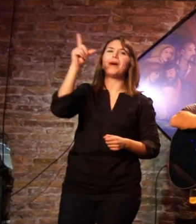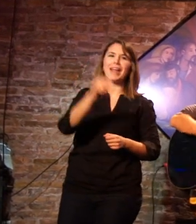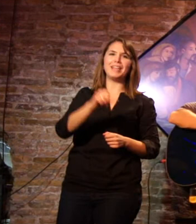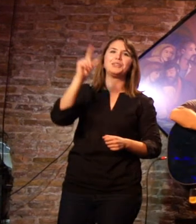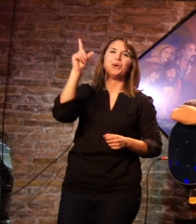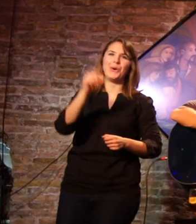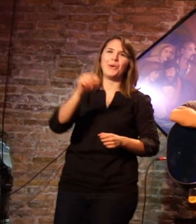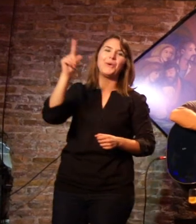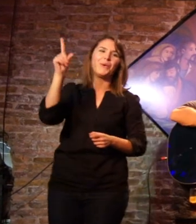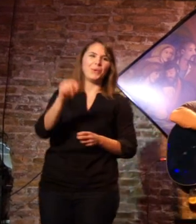barato.